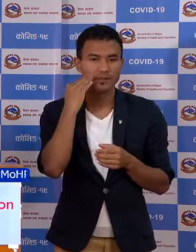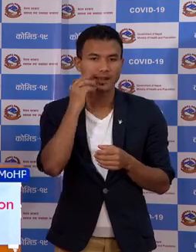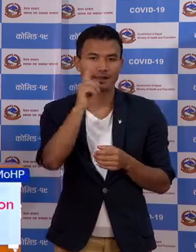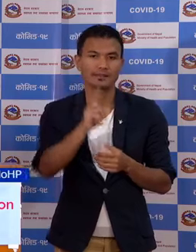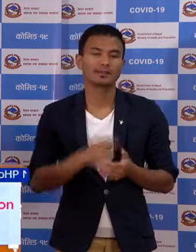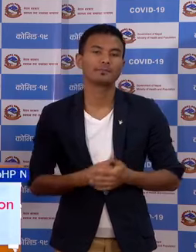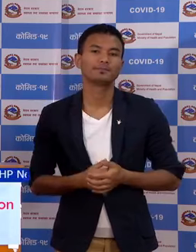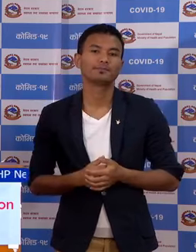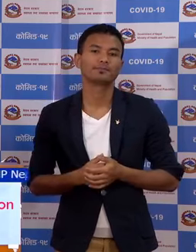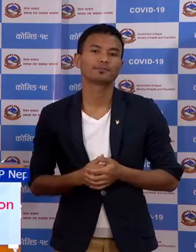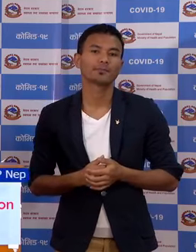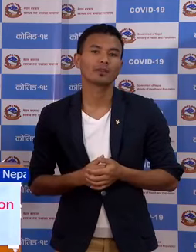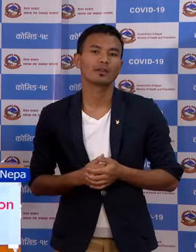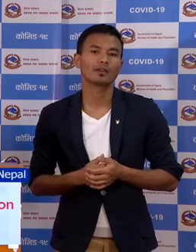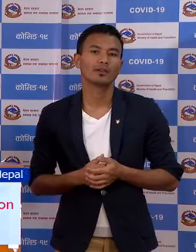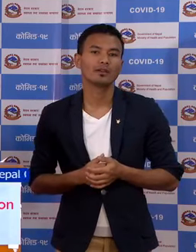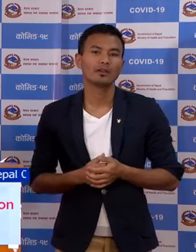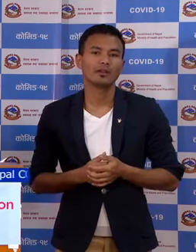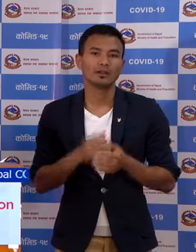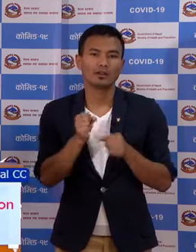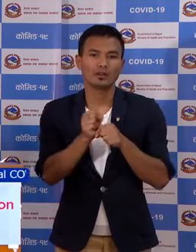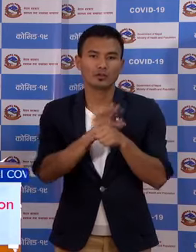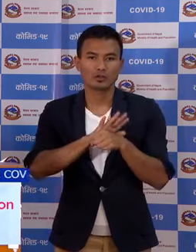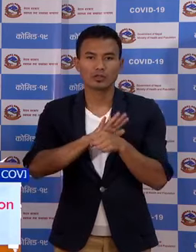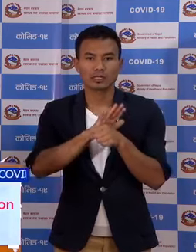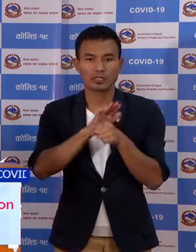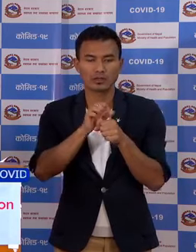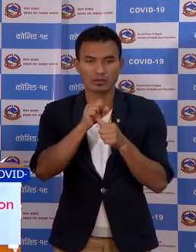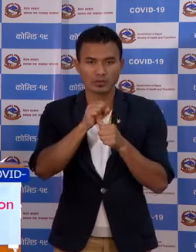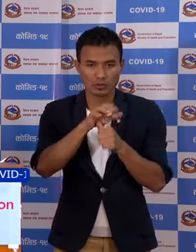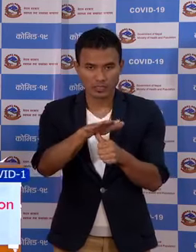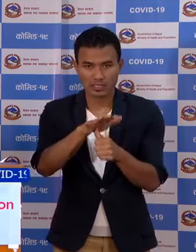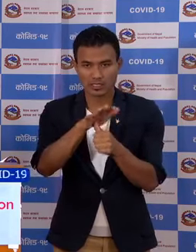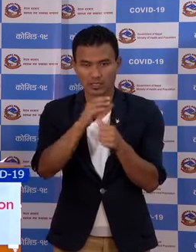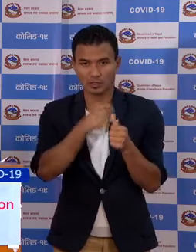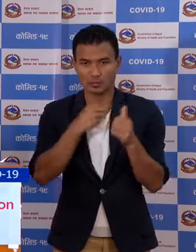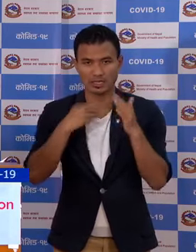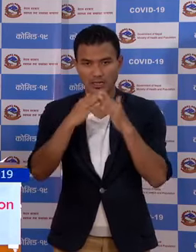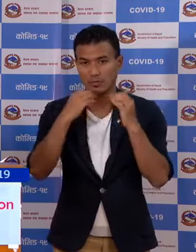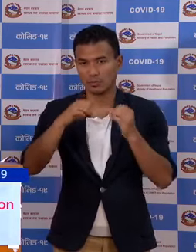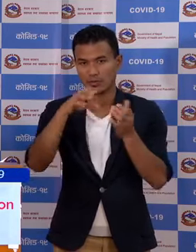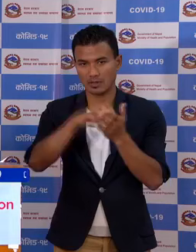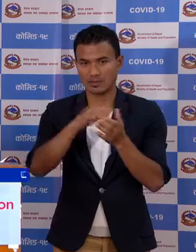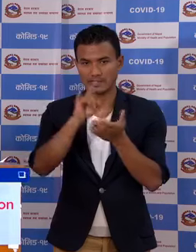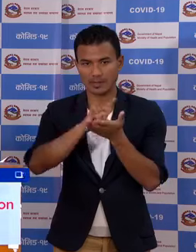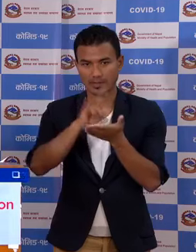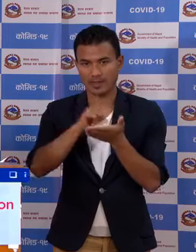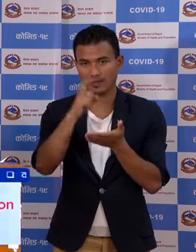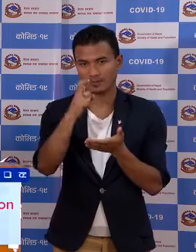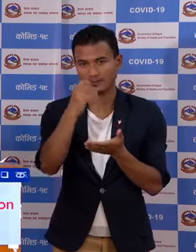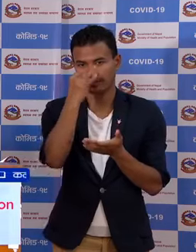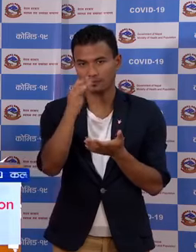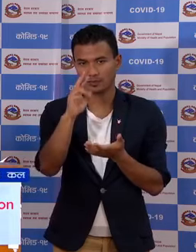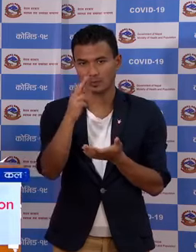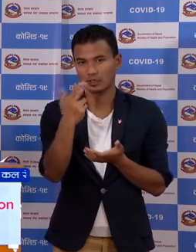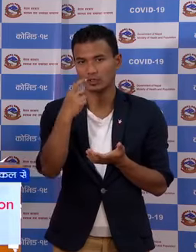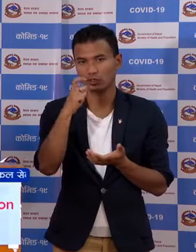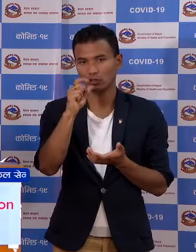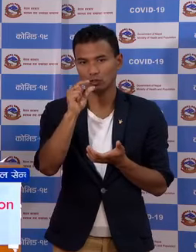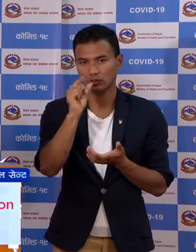मैला एक जना अउनुच रूसी अस्पताल प्रियोक साला मा जापा ग मोरी गंज मेच नगर्पालीका